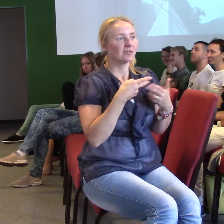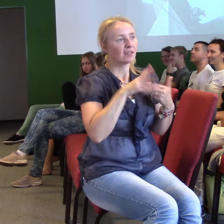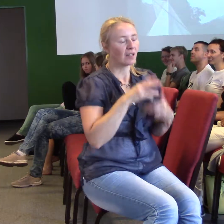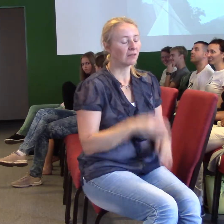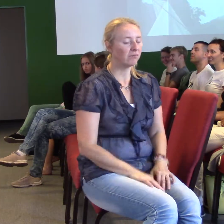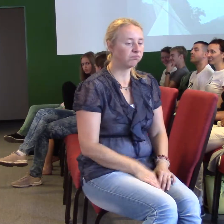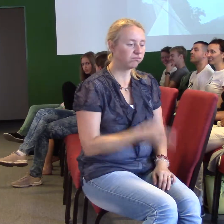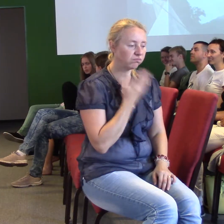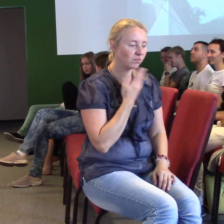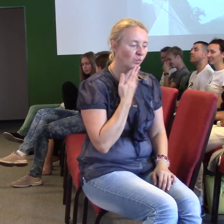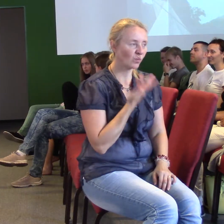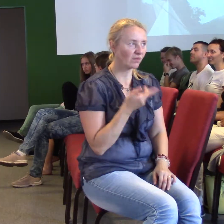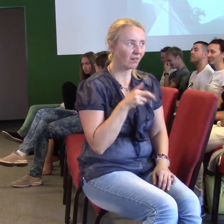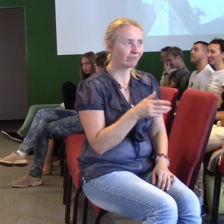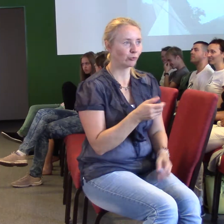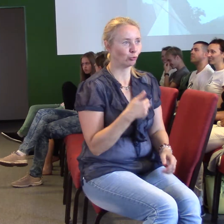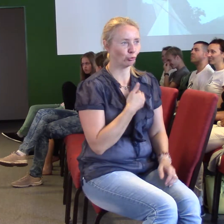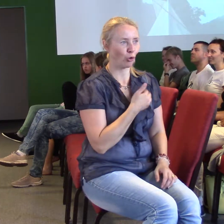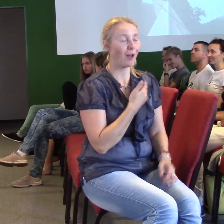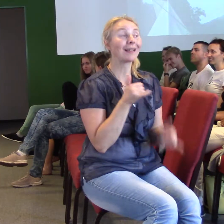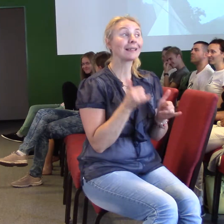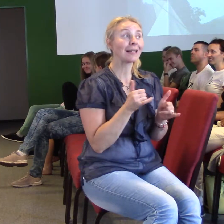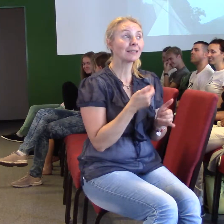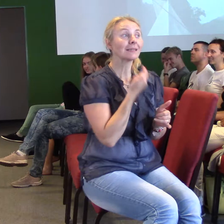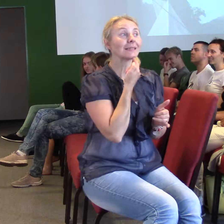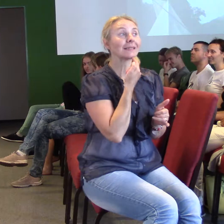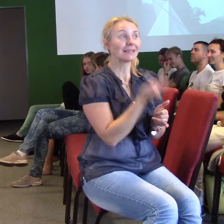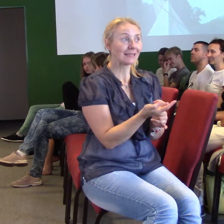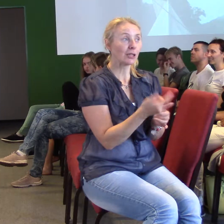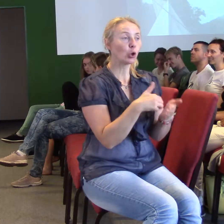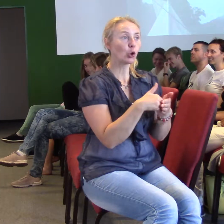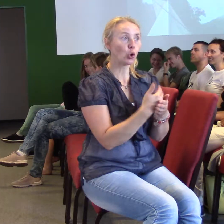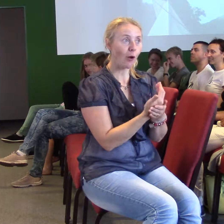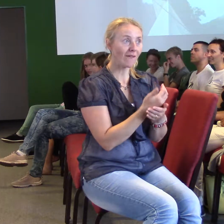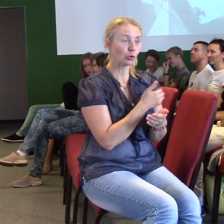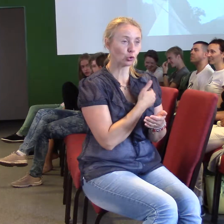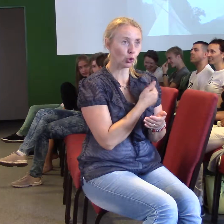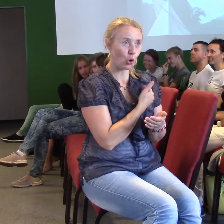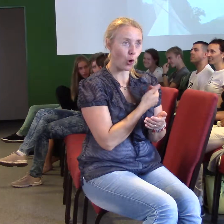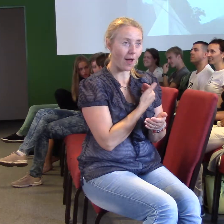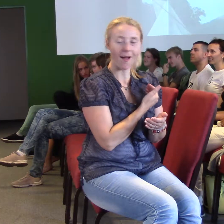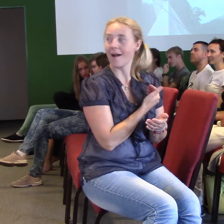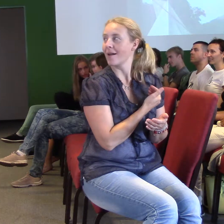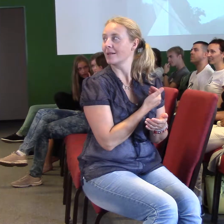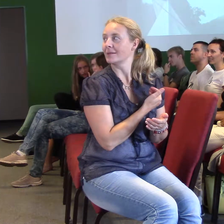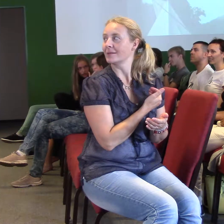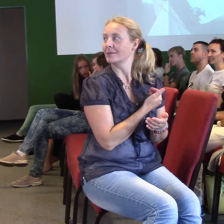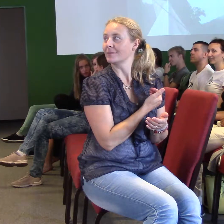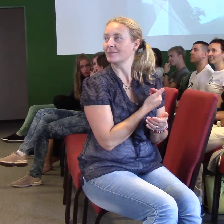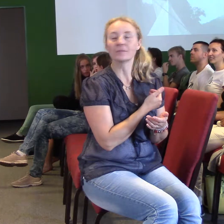Já bych dneska vás chtěl i do toho nového školního roku, ale platí to i pro ty z nás, kteří už do školy nechodí,